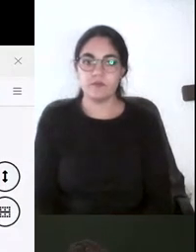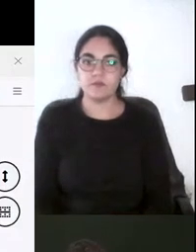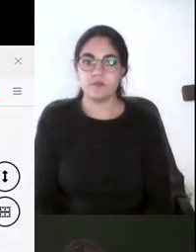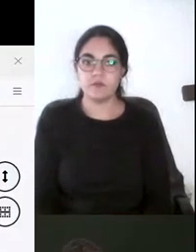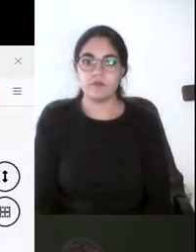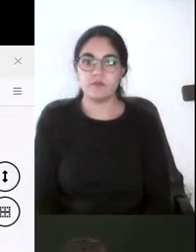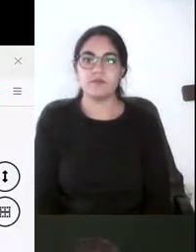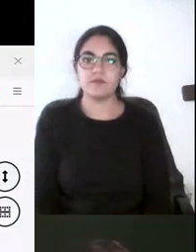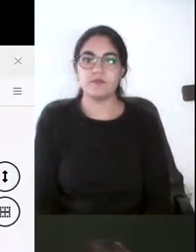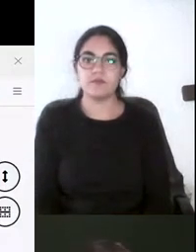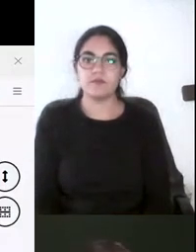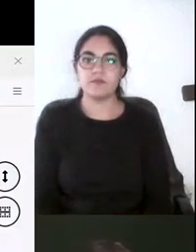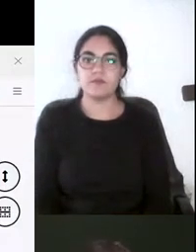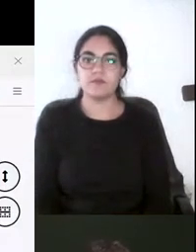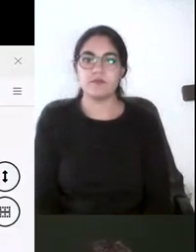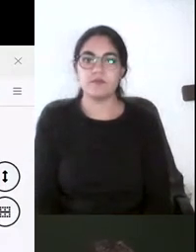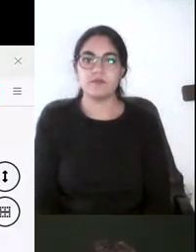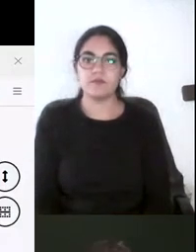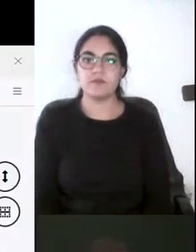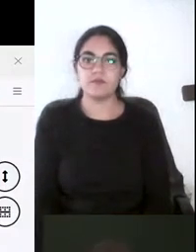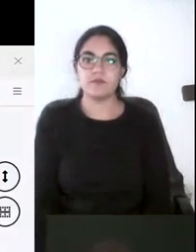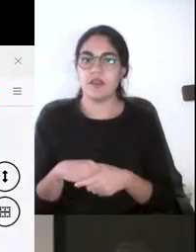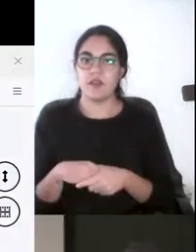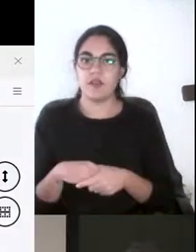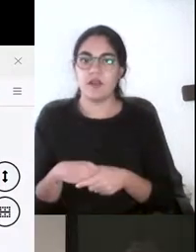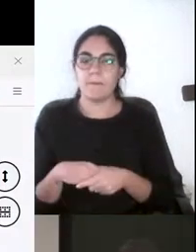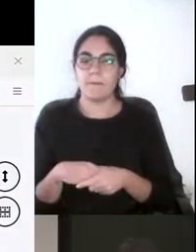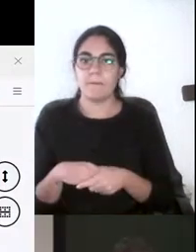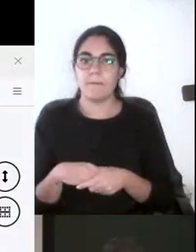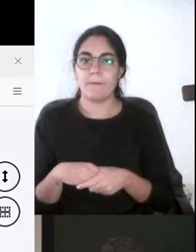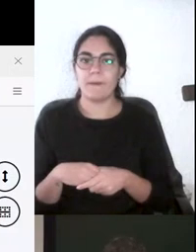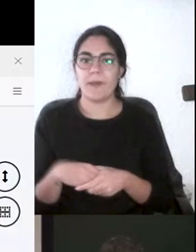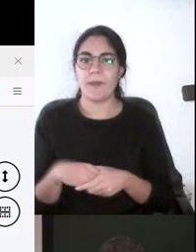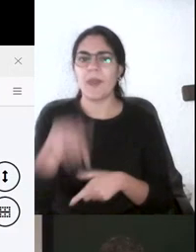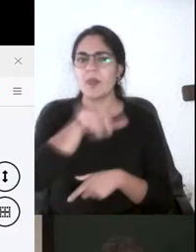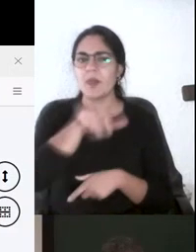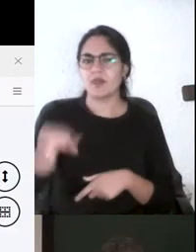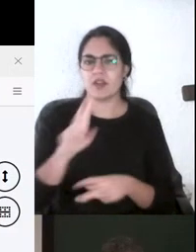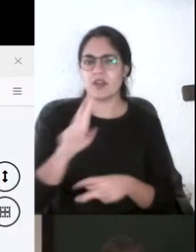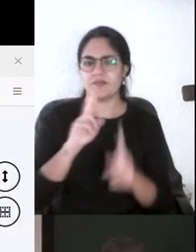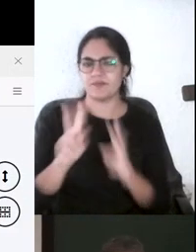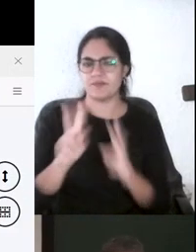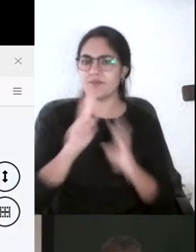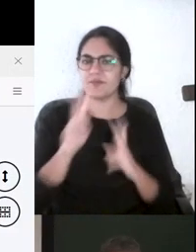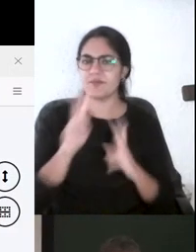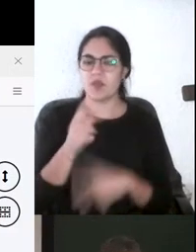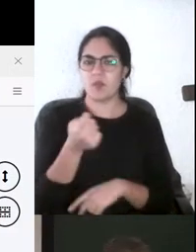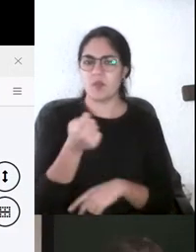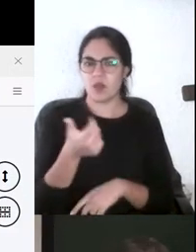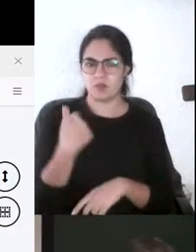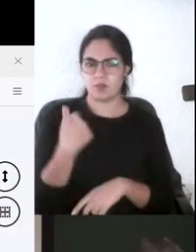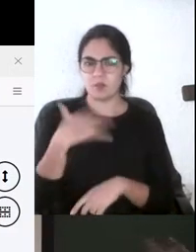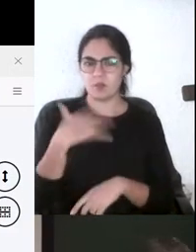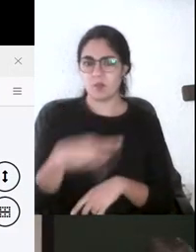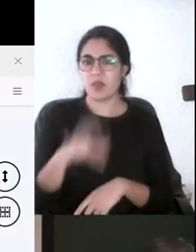vale bueno pues ha respondido poquita gente todavía entonces supongo que es que o no